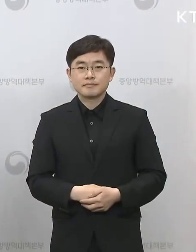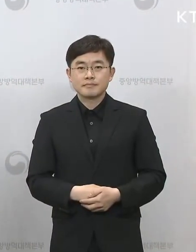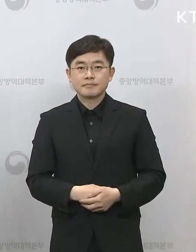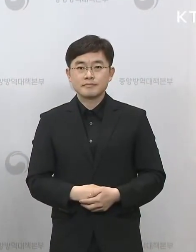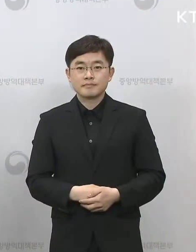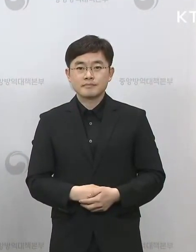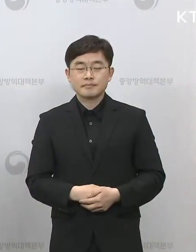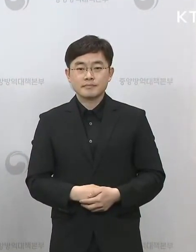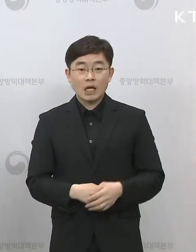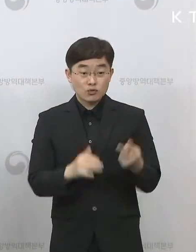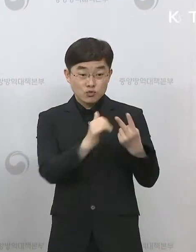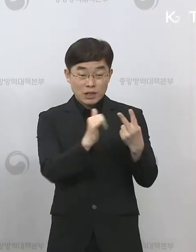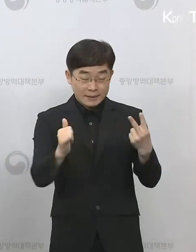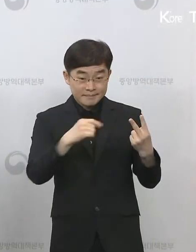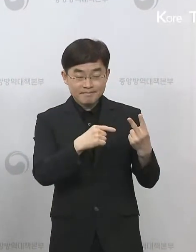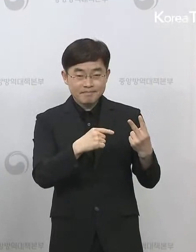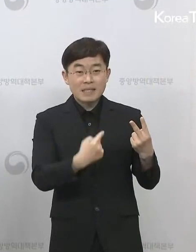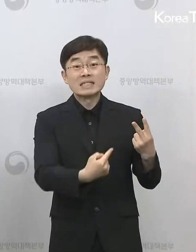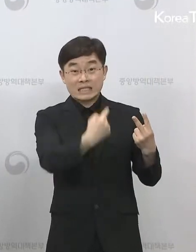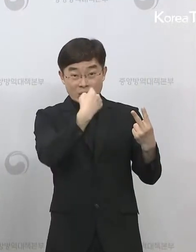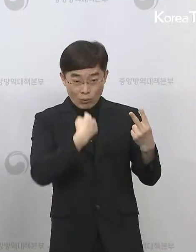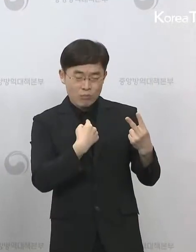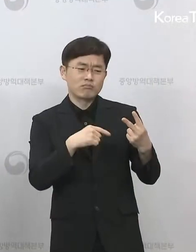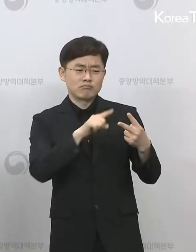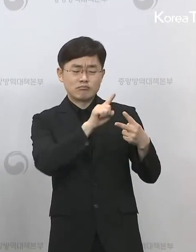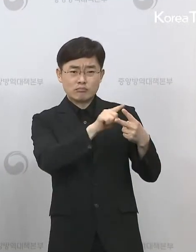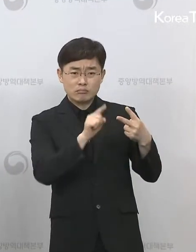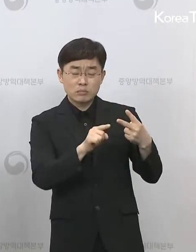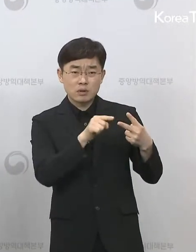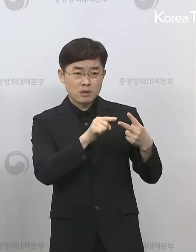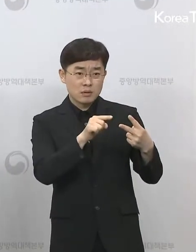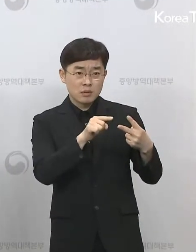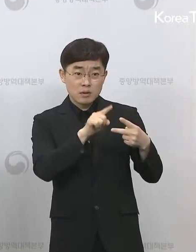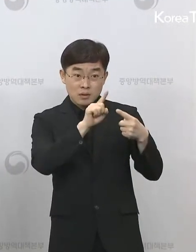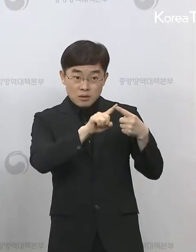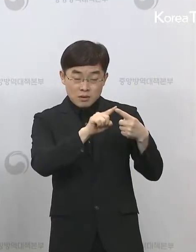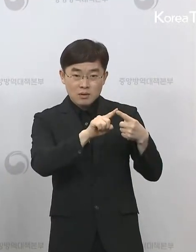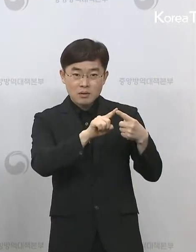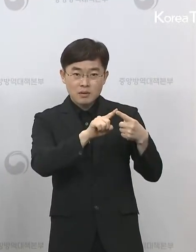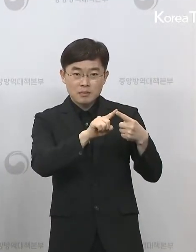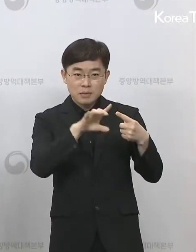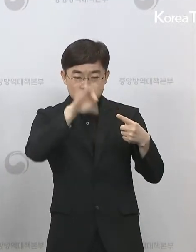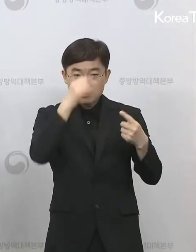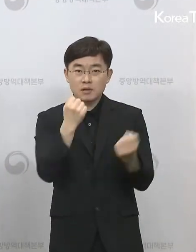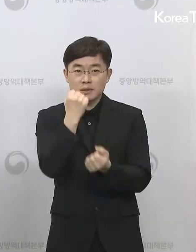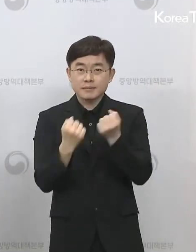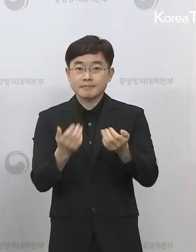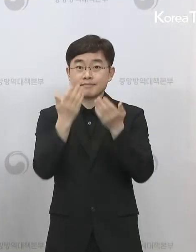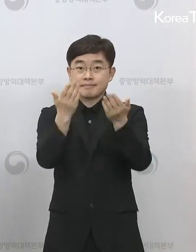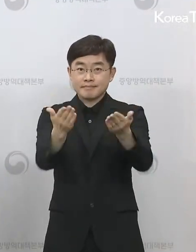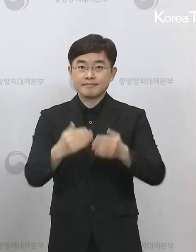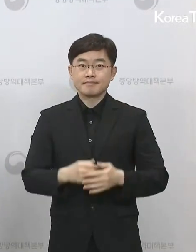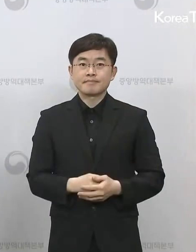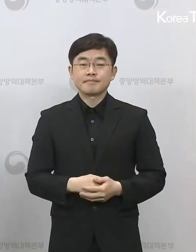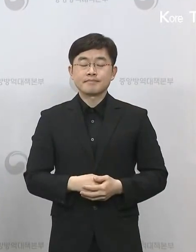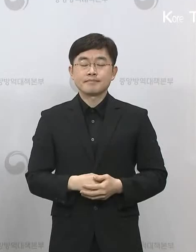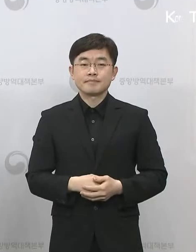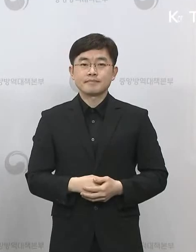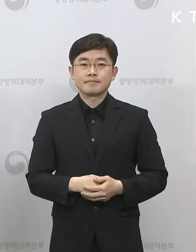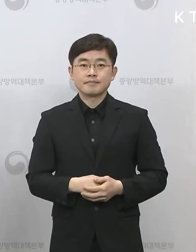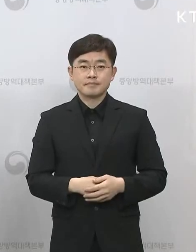신고된 두 사례에 대해서 한 분씩 설명을 좀 드리겠습니다. 먼저